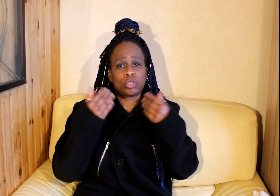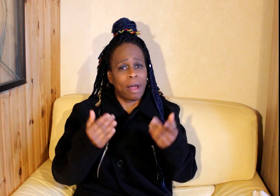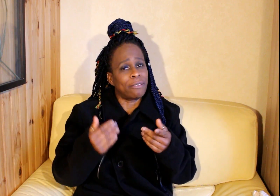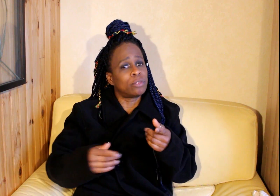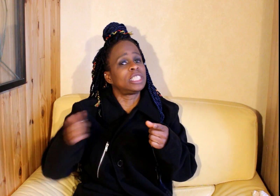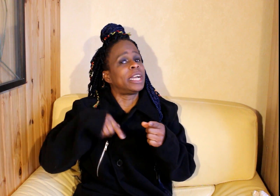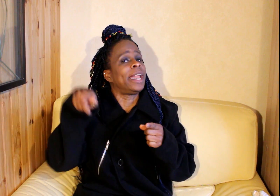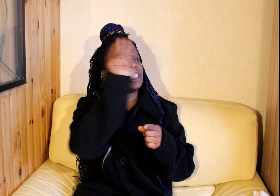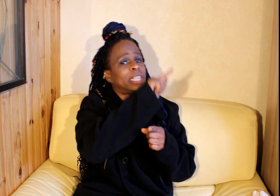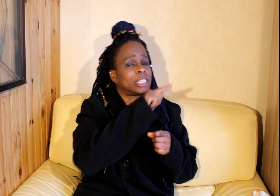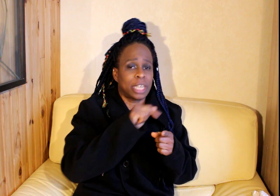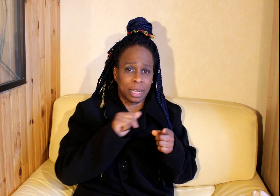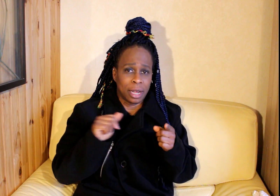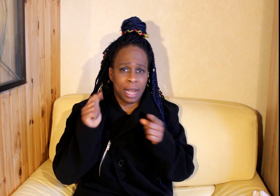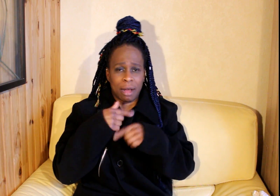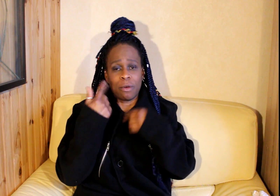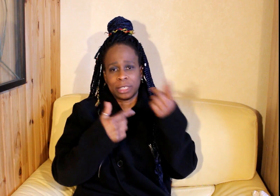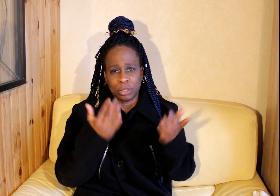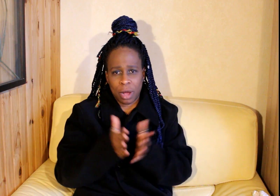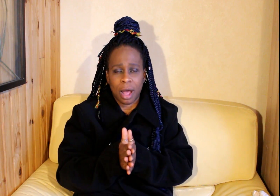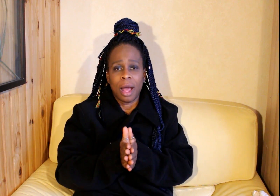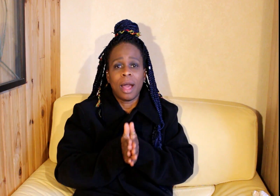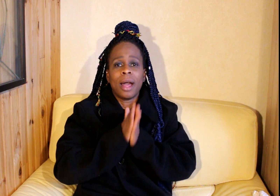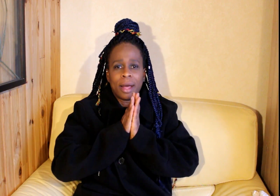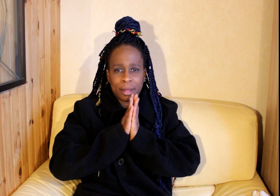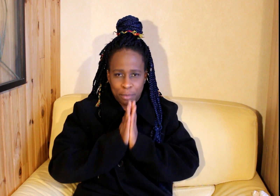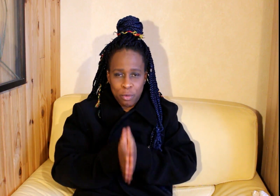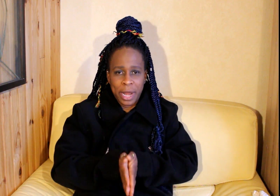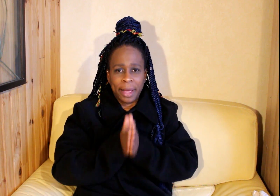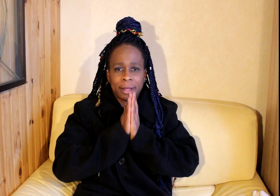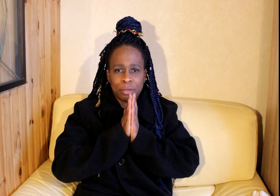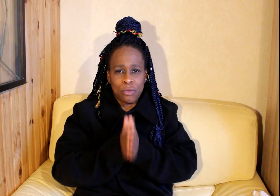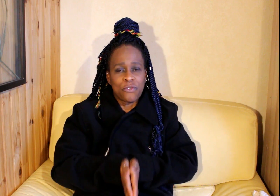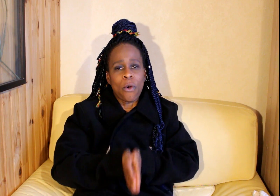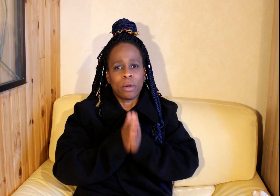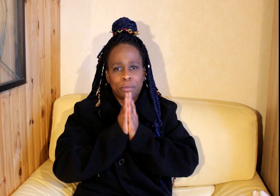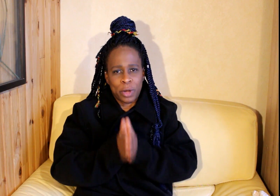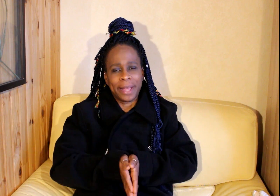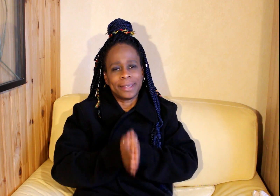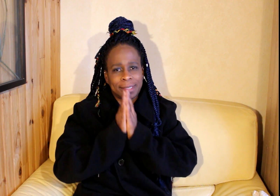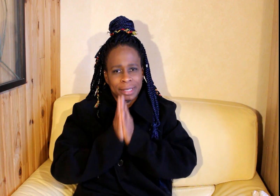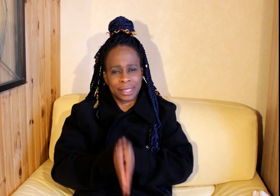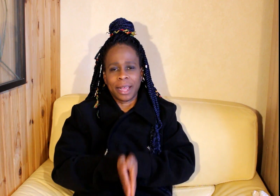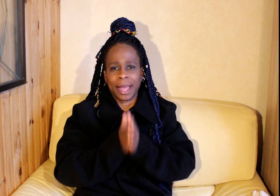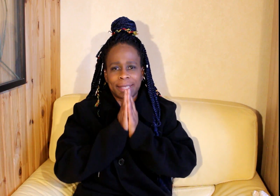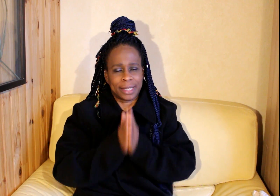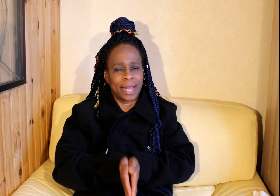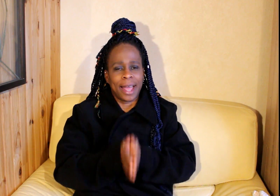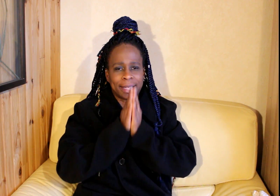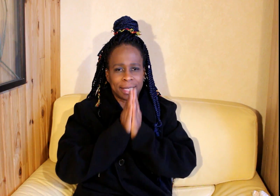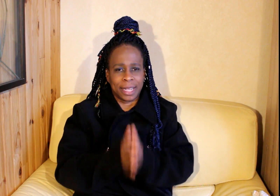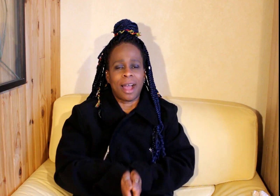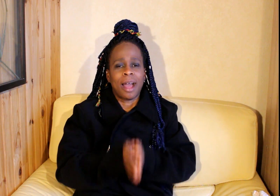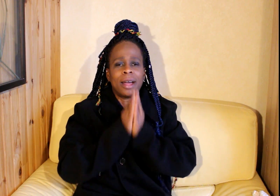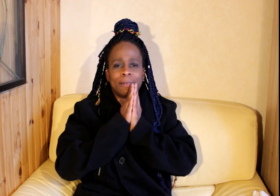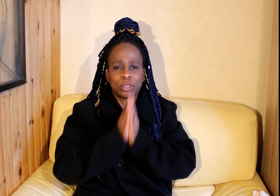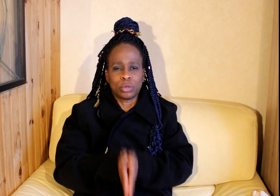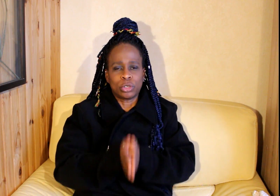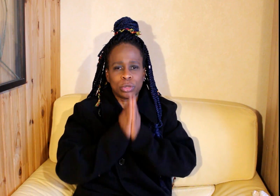soit vous irez la chercher là où elle sera pour les nouveaux, pour les anciens, etc, etc Toujours